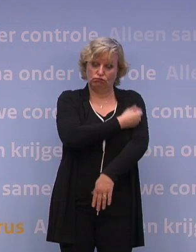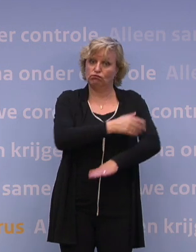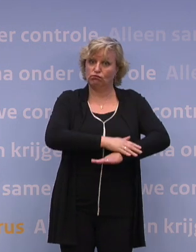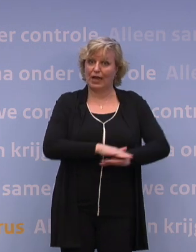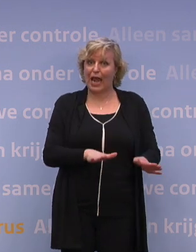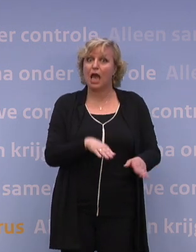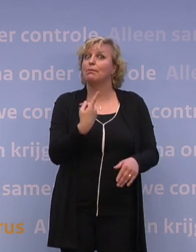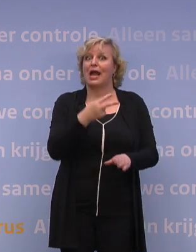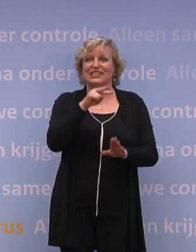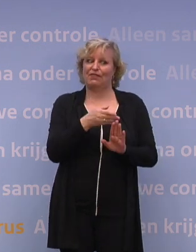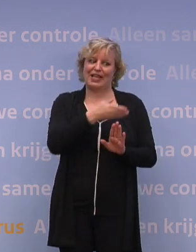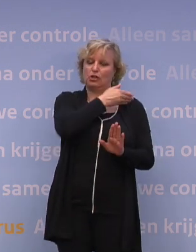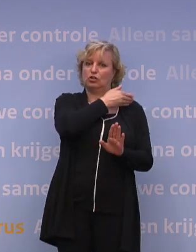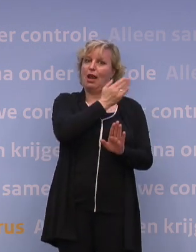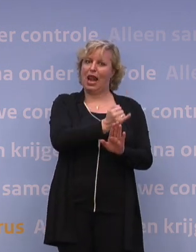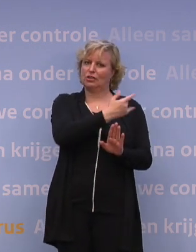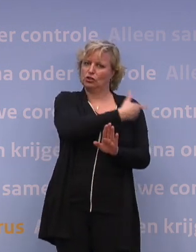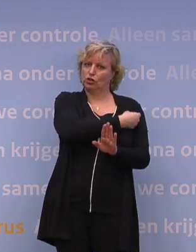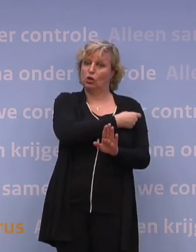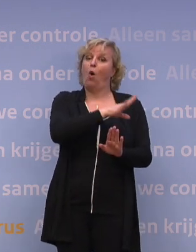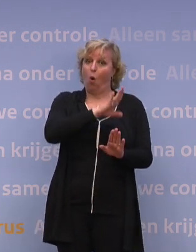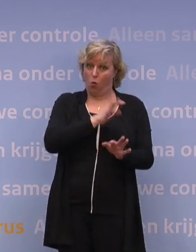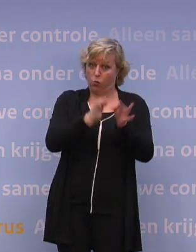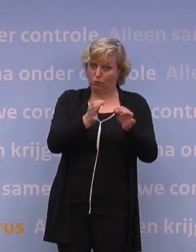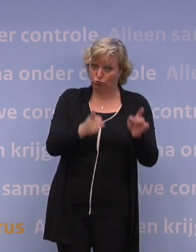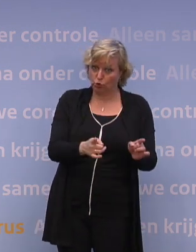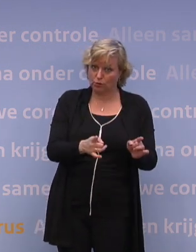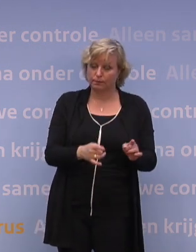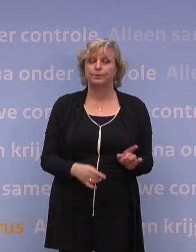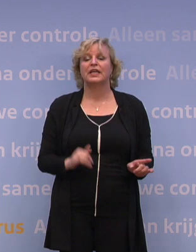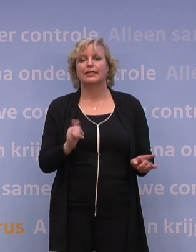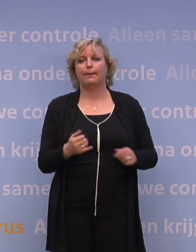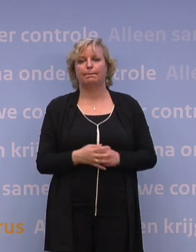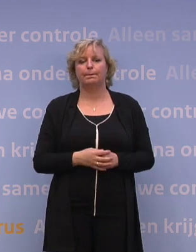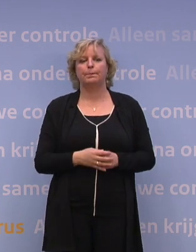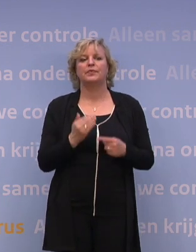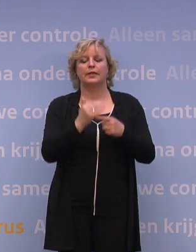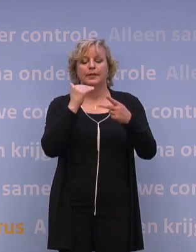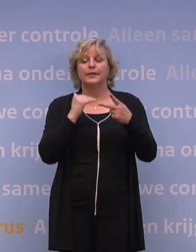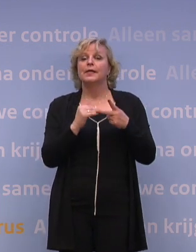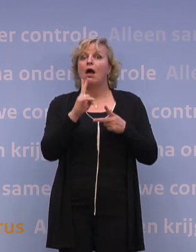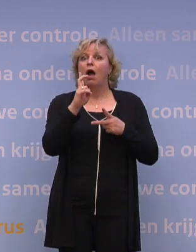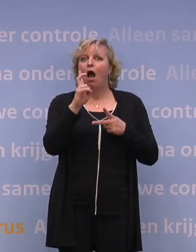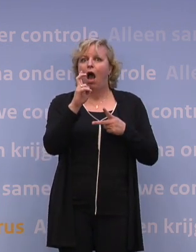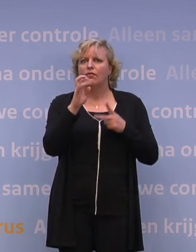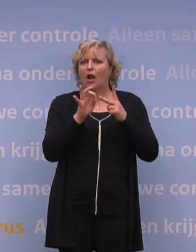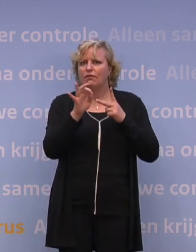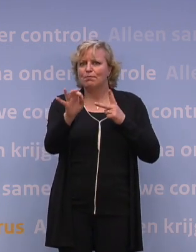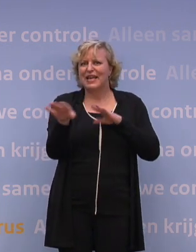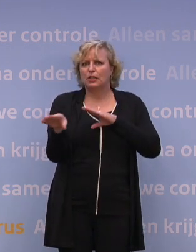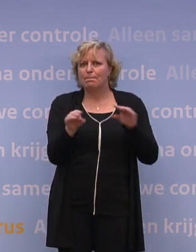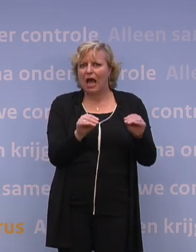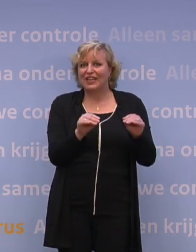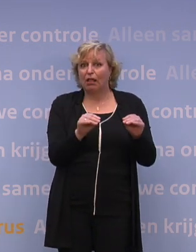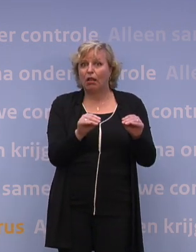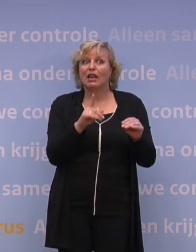maar nog niet twee weken geleden? Ja. Oké. Dan over die anderhalve meter maatregel. Ik weet niet aan welke... Stel hem,